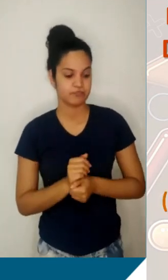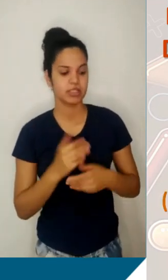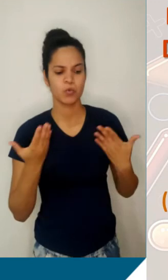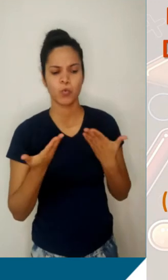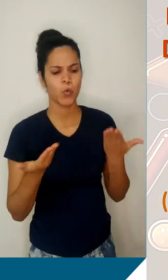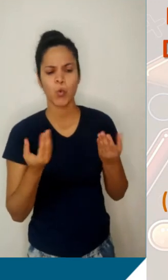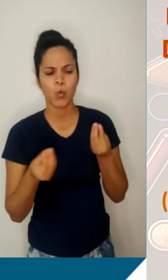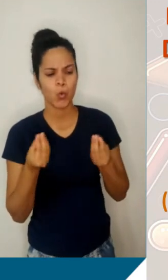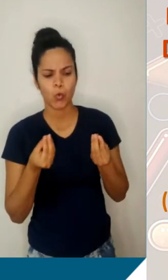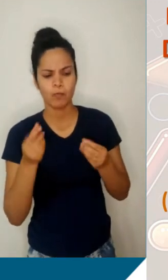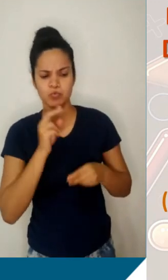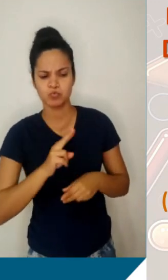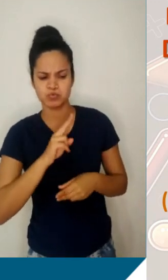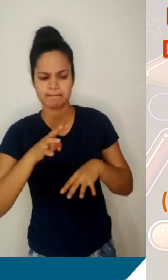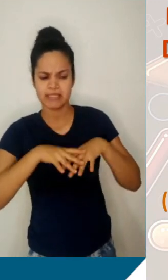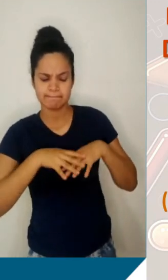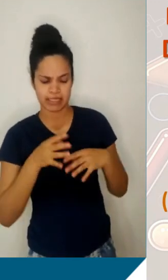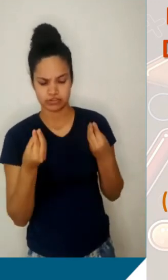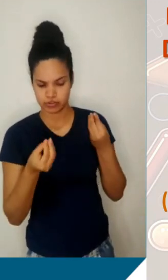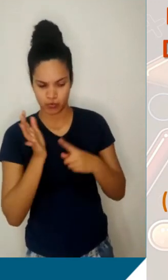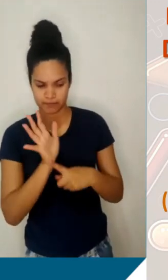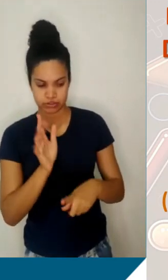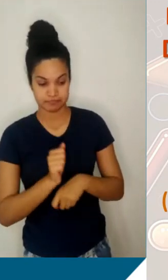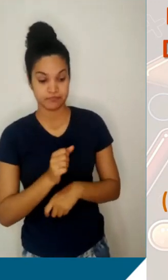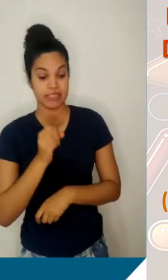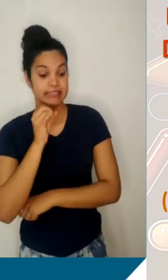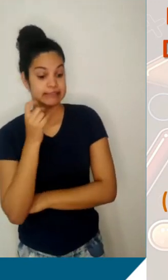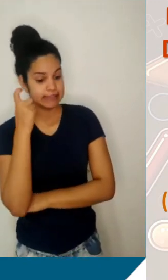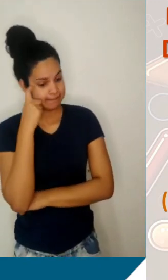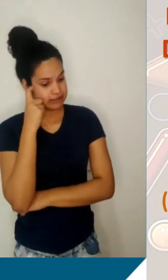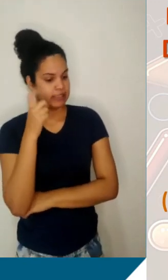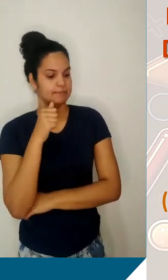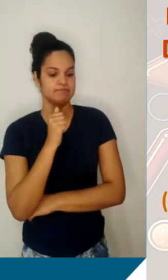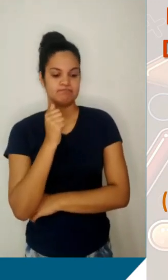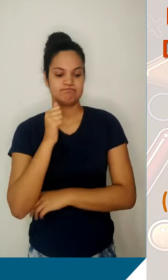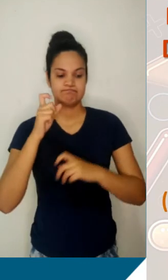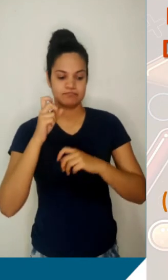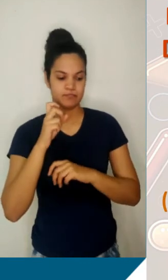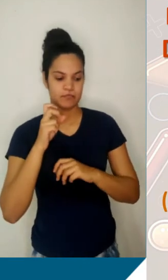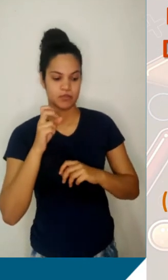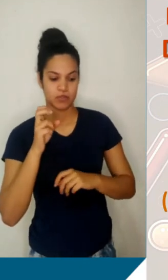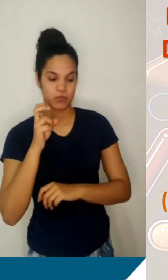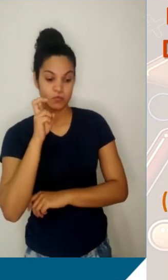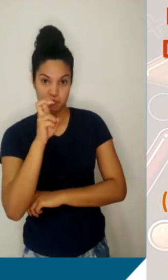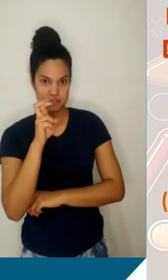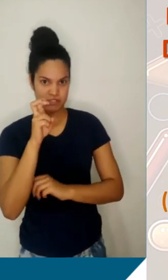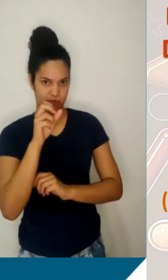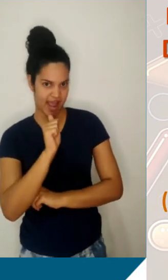nova sequência. Reparem que se eu tomar, por exemplo, o termo de posição 2, que no nosso caso vale 5, e